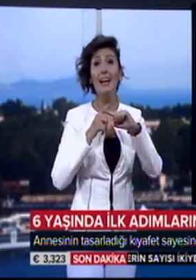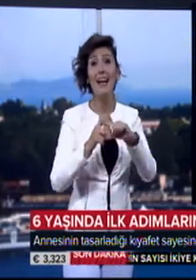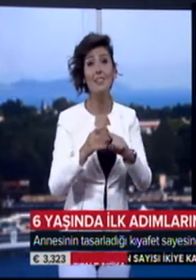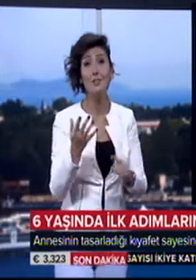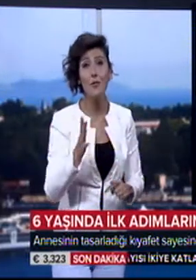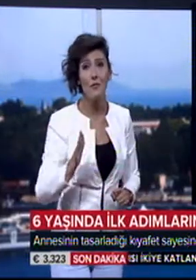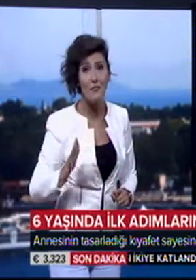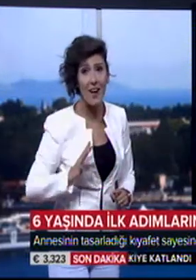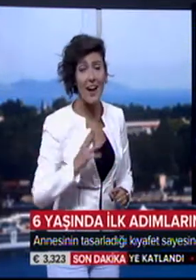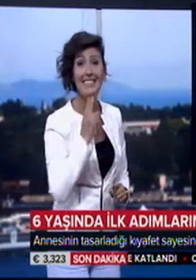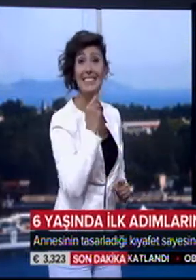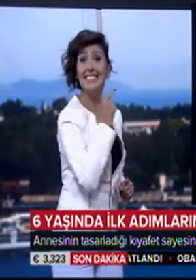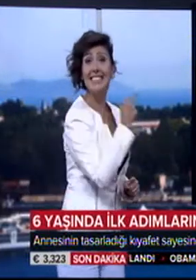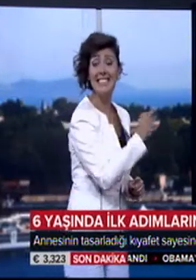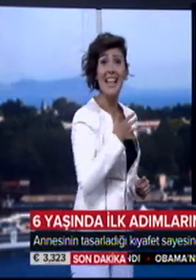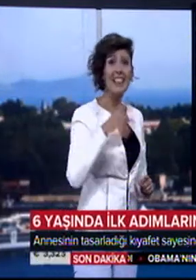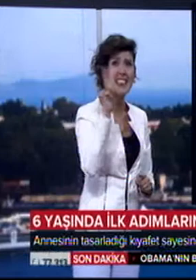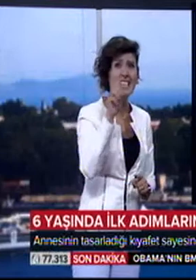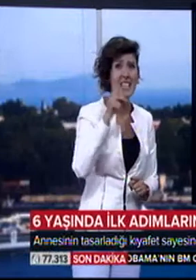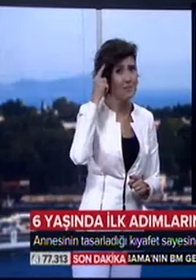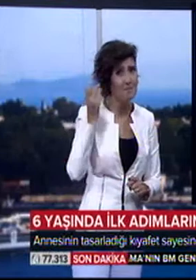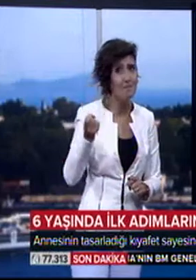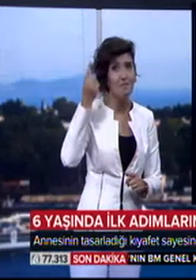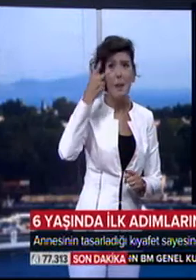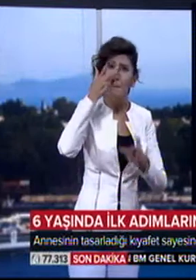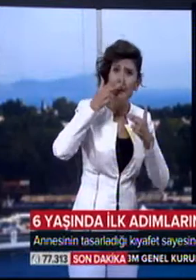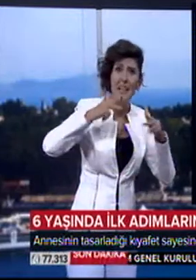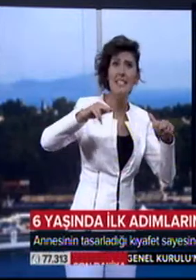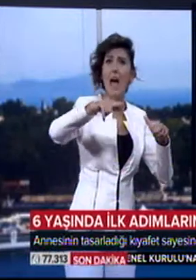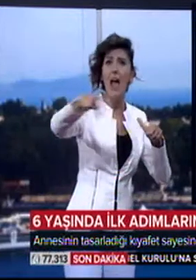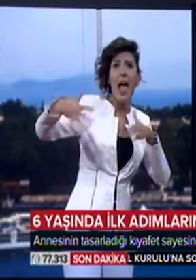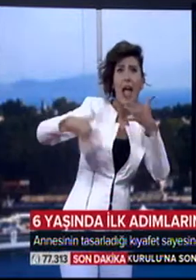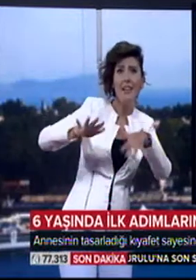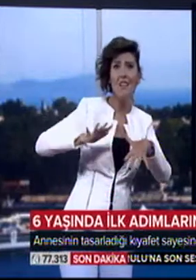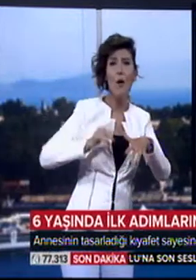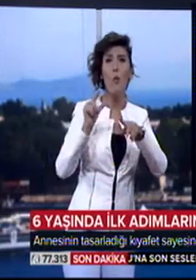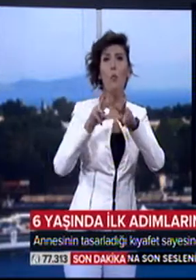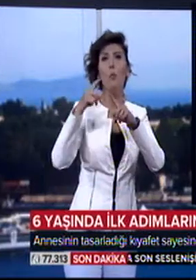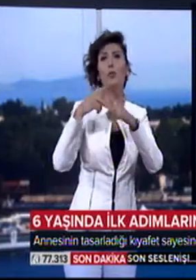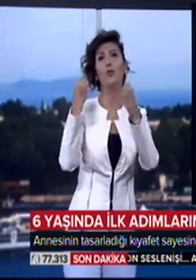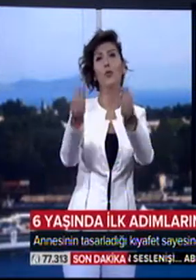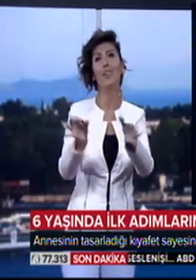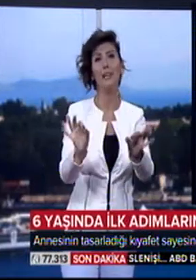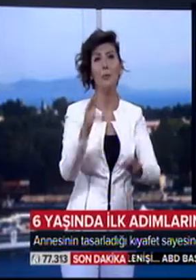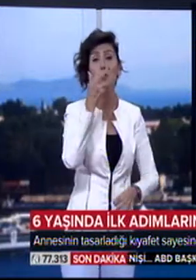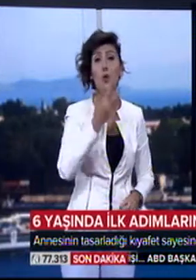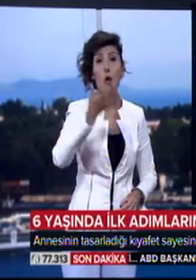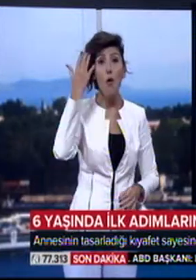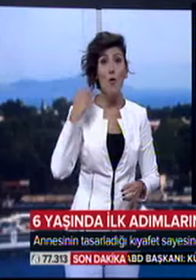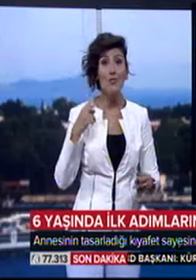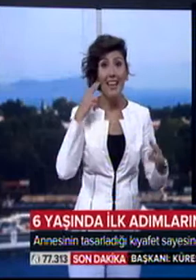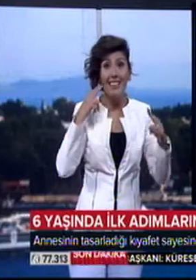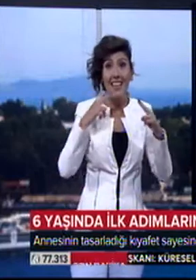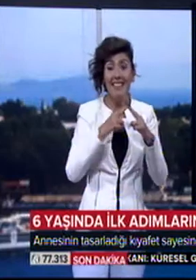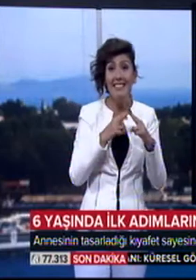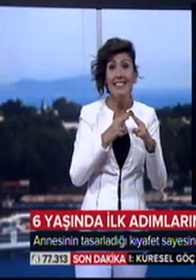bulundu. Kamuran Çelik'in tasarımı benzer durumdaki tüm engelliler için umut oldu. 3 yıl önce gelmişti, tanışmıştık. Mustafa Kemal için